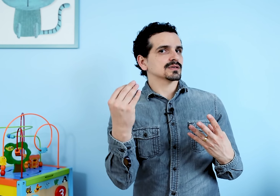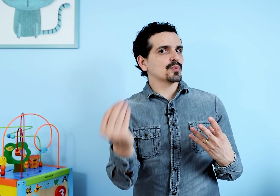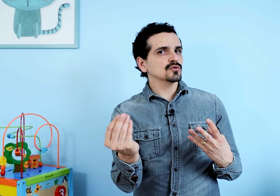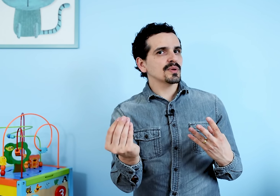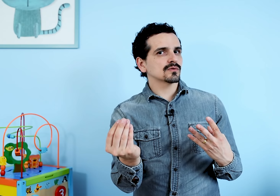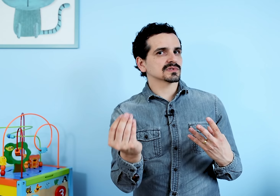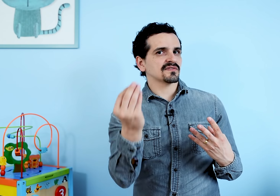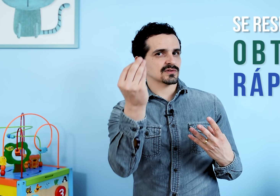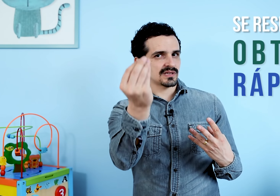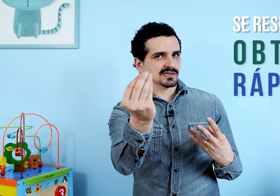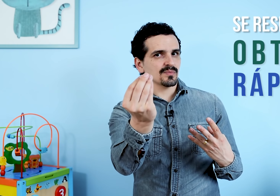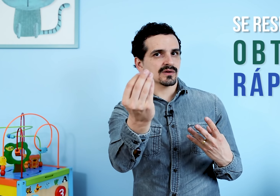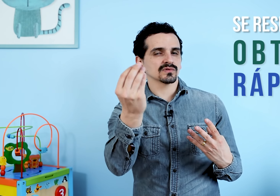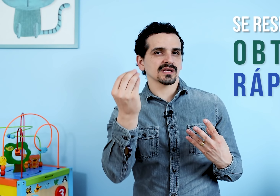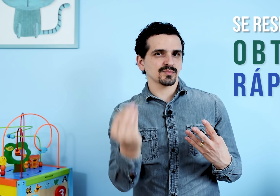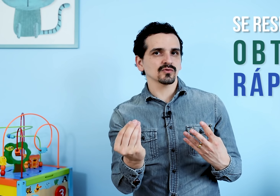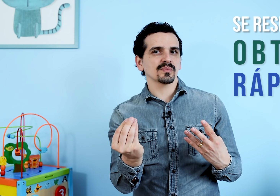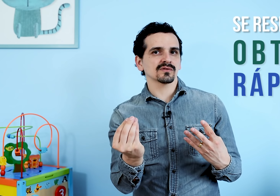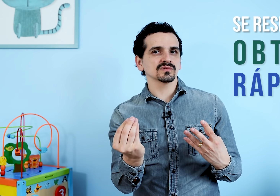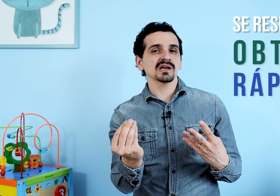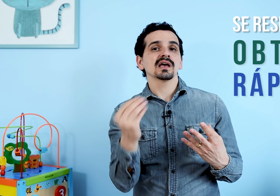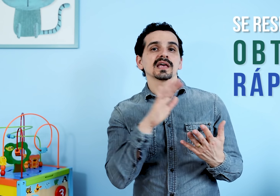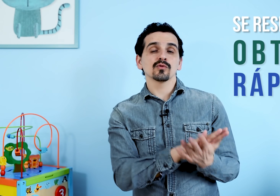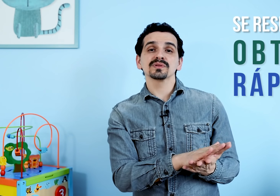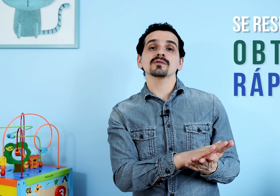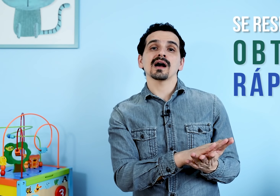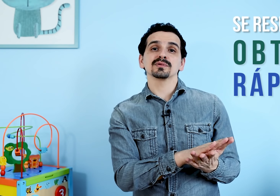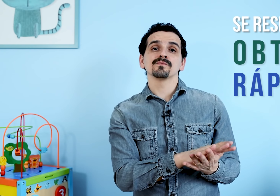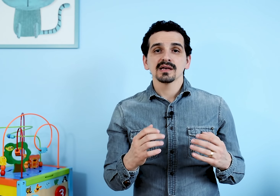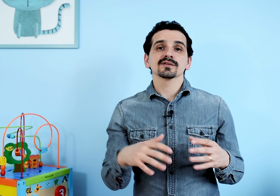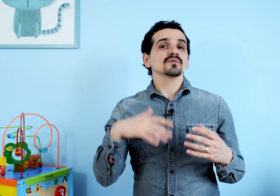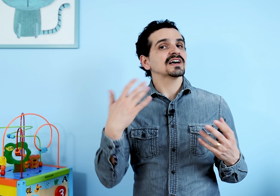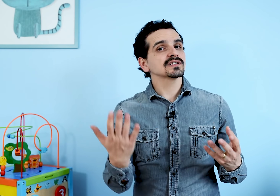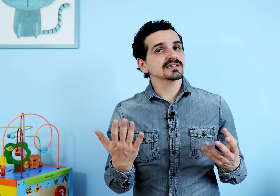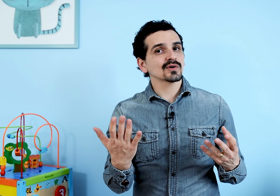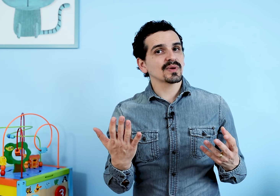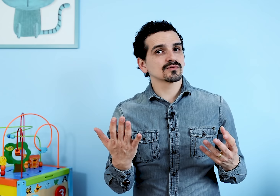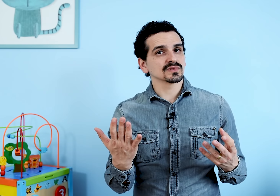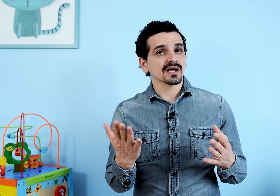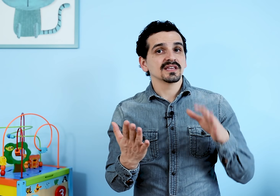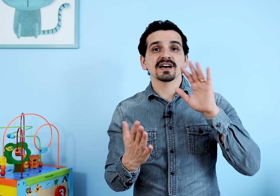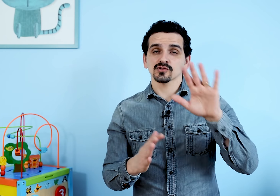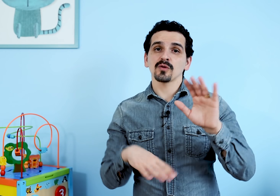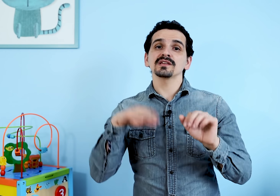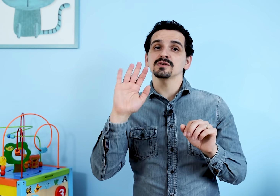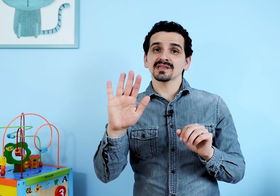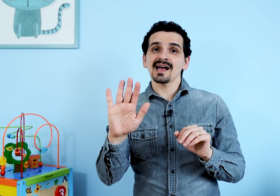respondo a pergunta, faço atenção à pergunta e respondo à pergunta, eu obtenho rápido. Se eu não faço atenção à pergunta e faço somente imitar,